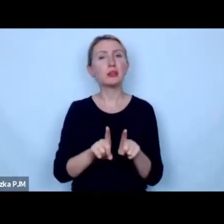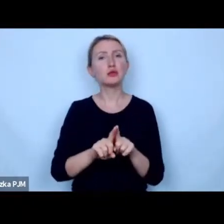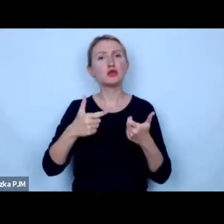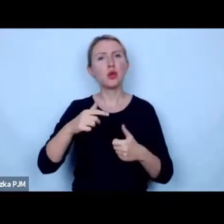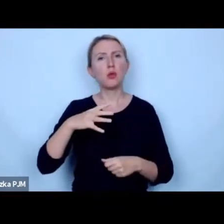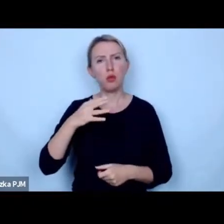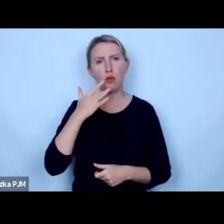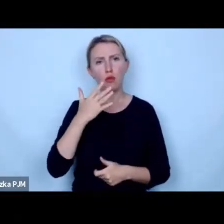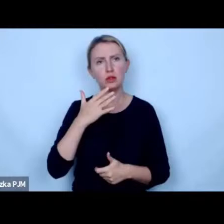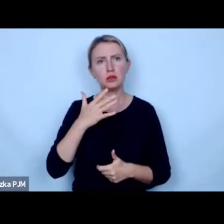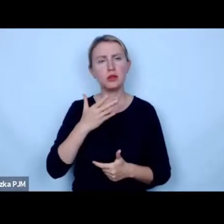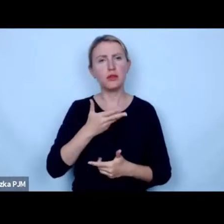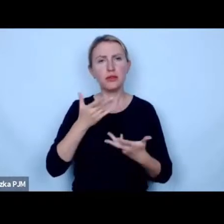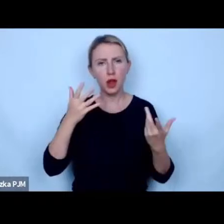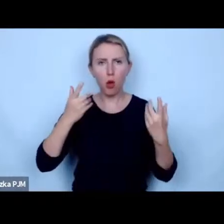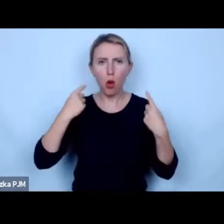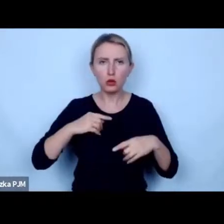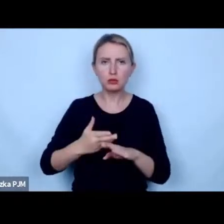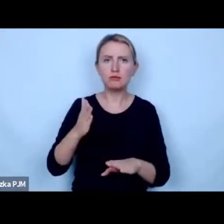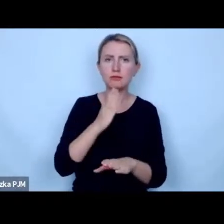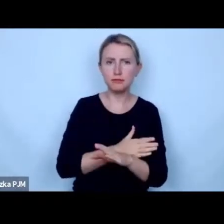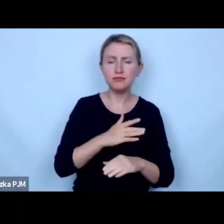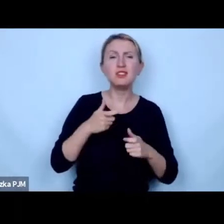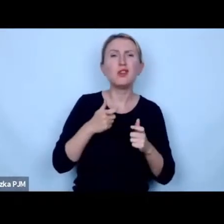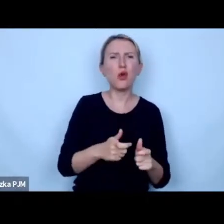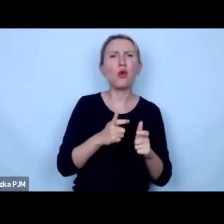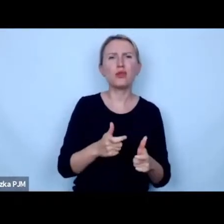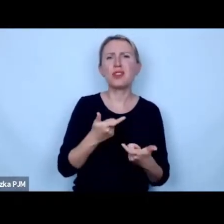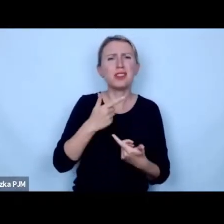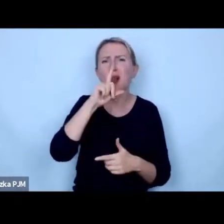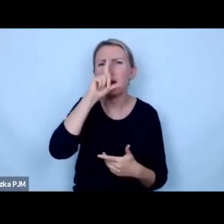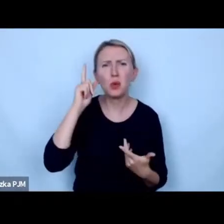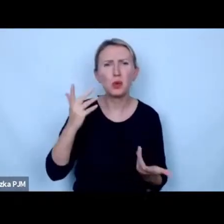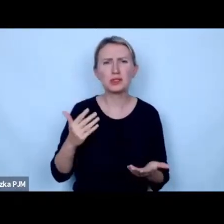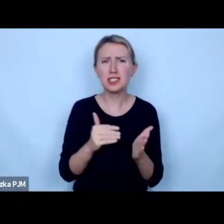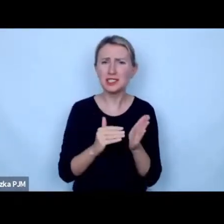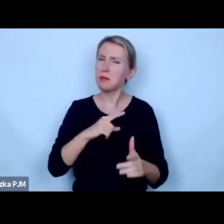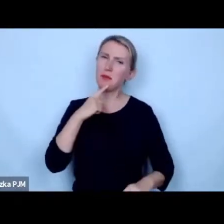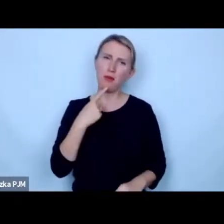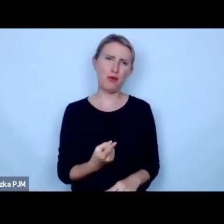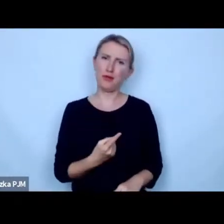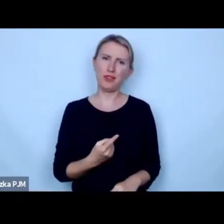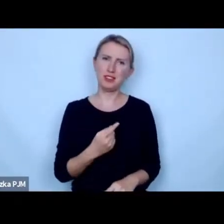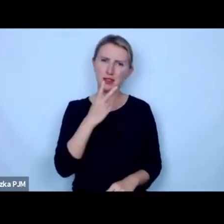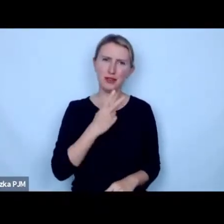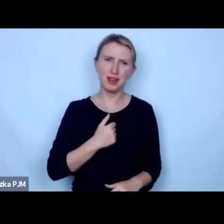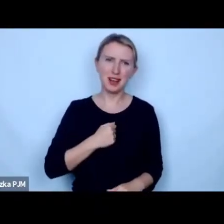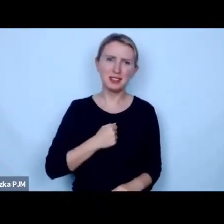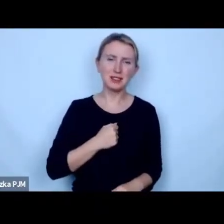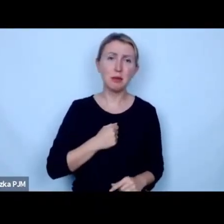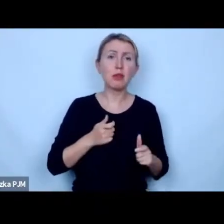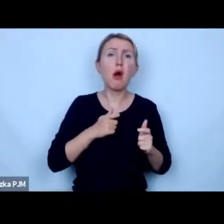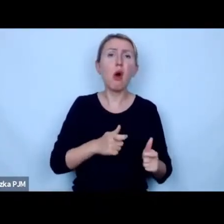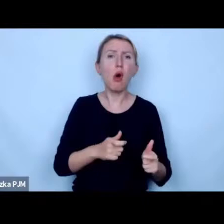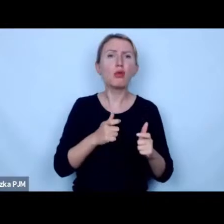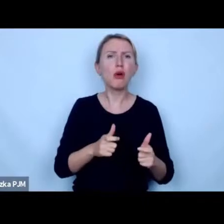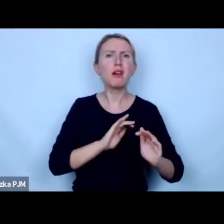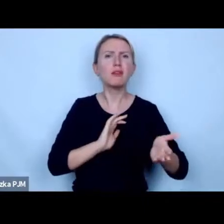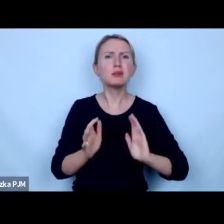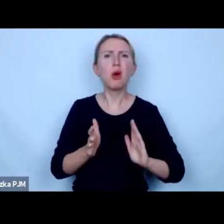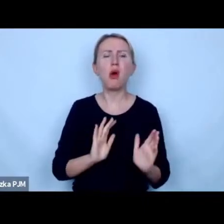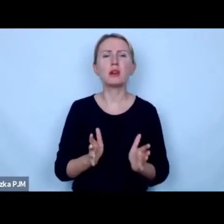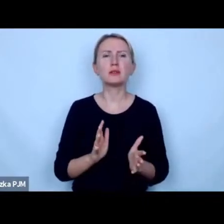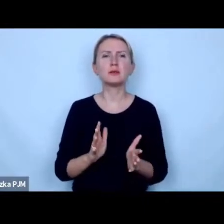czym mówiło zapewne wielu moich przedmówców czyli tego że te hodowle są po prostu nieludzkie i to trzeba powiedzieć jakby wprost ponieważ te hodowle w sposób